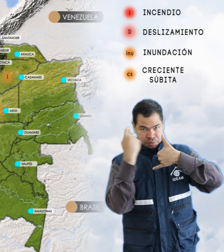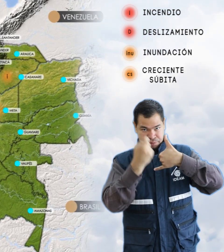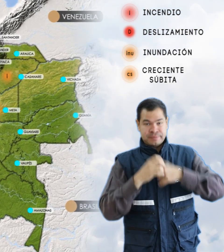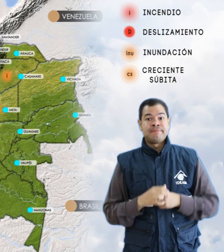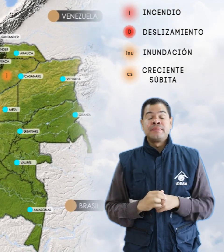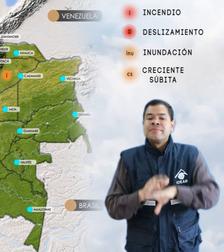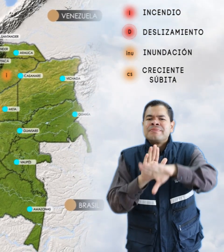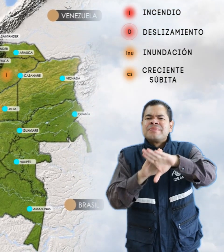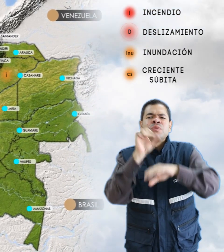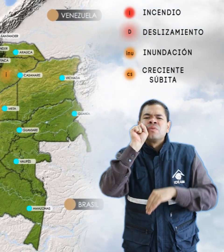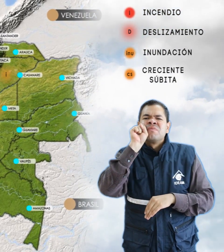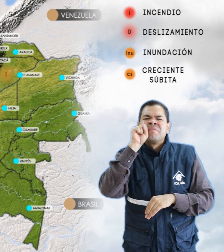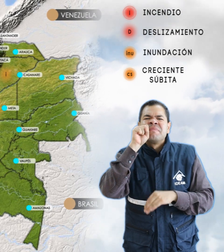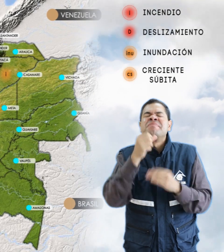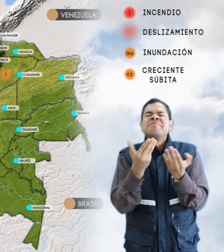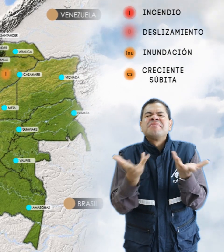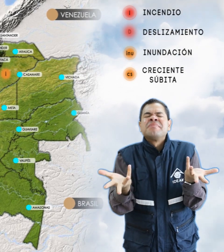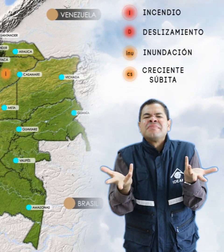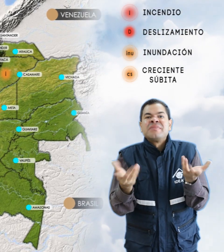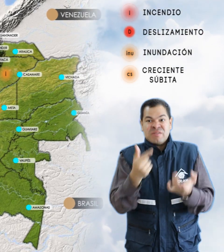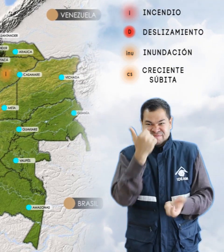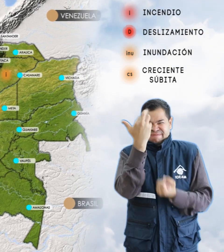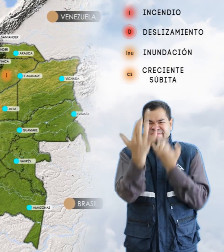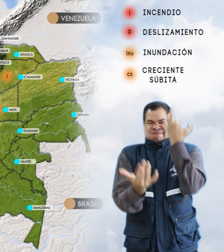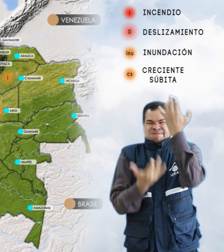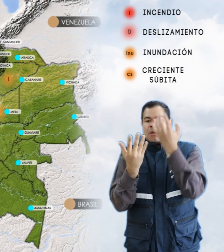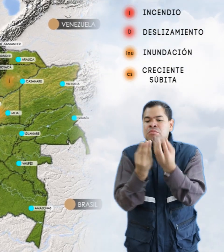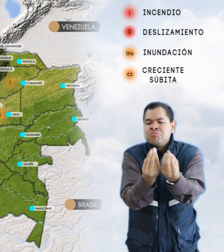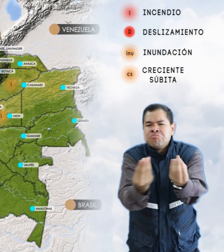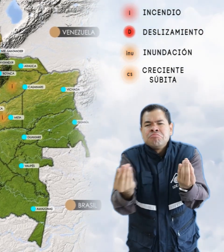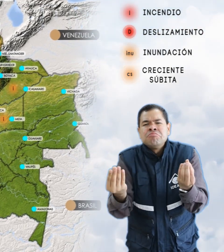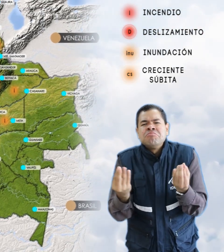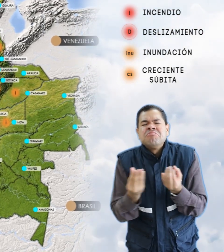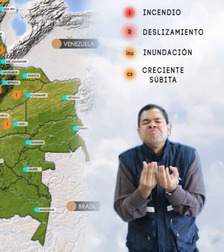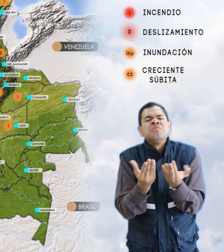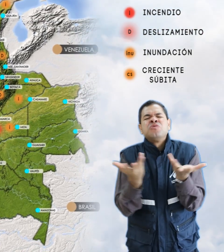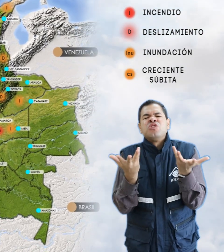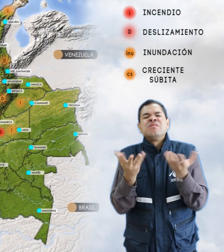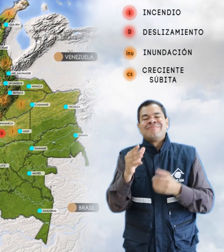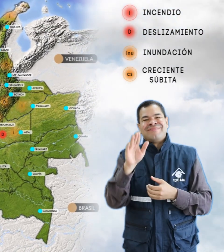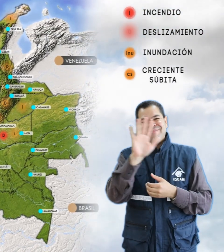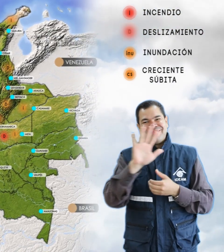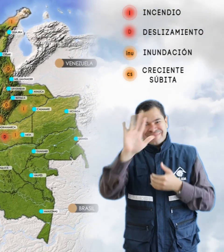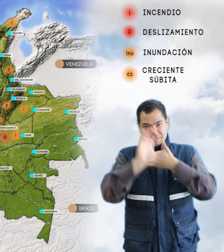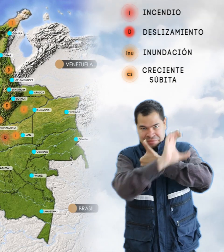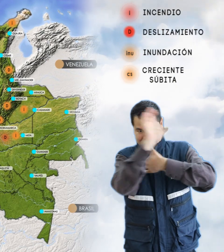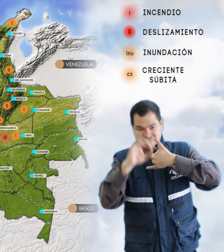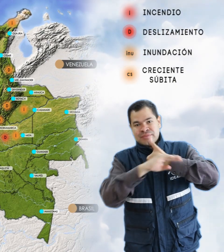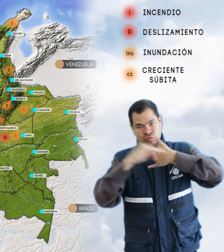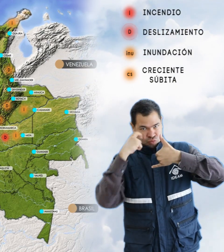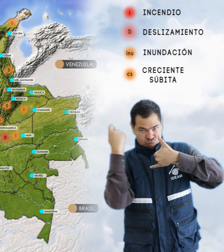Y alerta naranja por amenaza moderada de incendios de la cobertura vegetal en algunas zonas de la región Caribe y